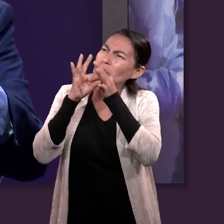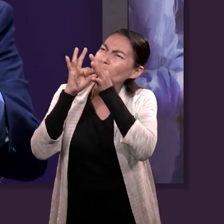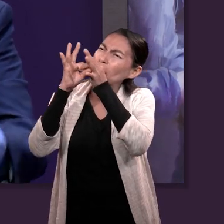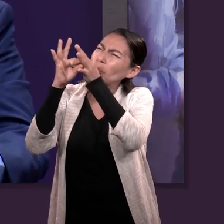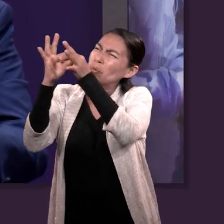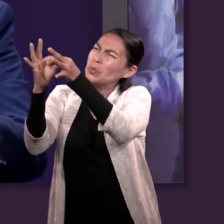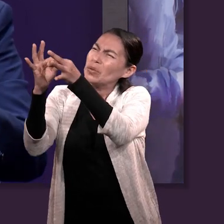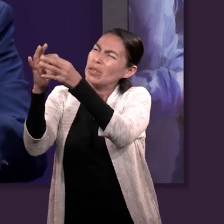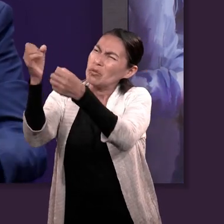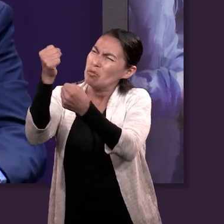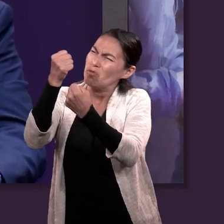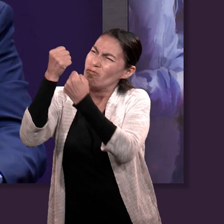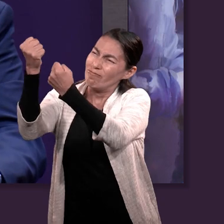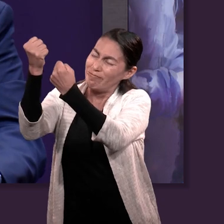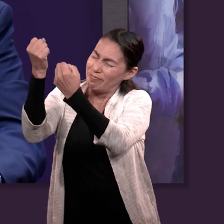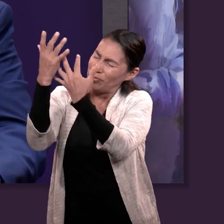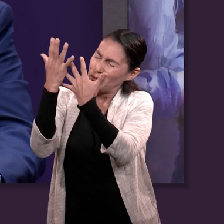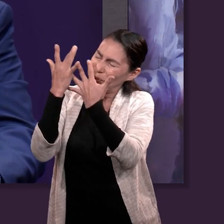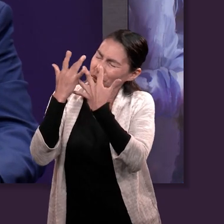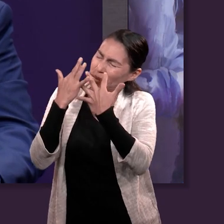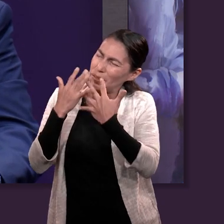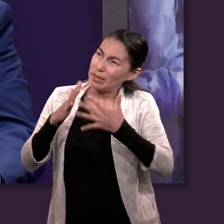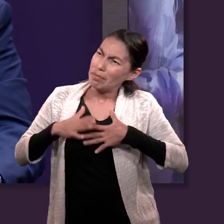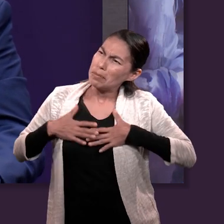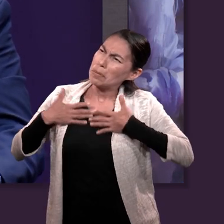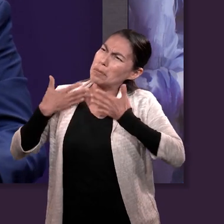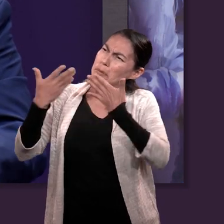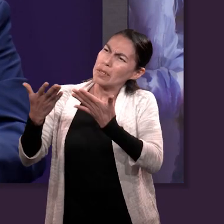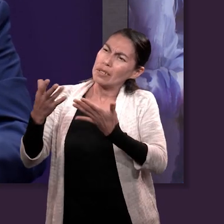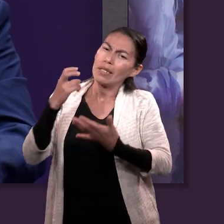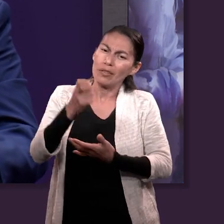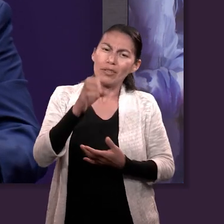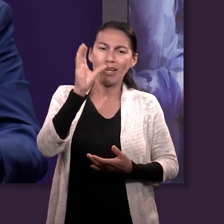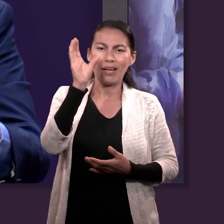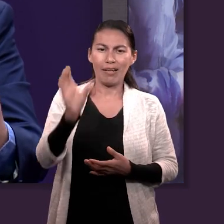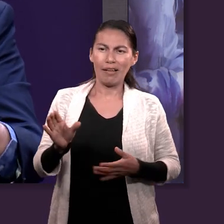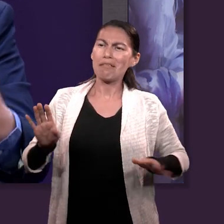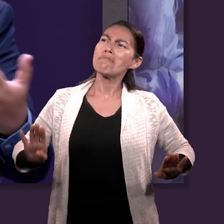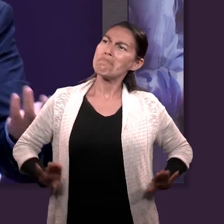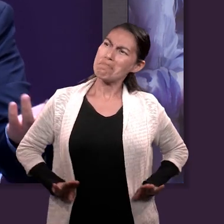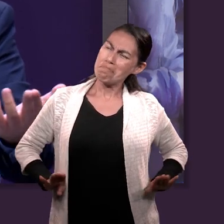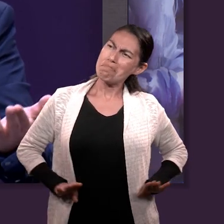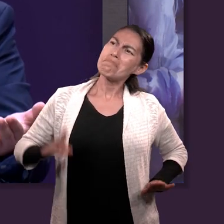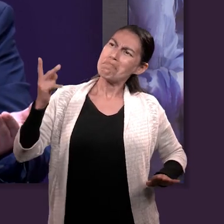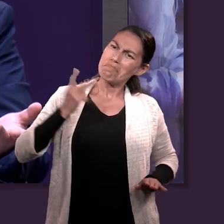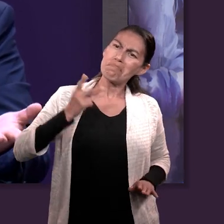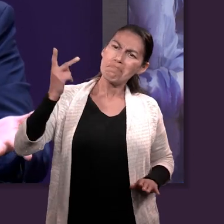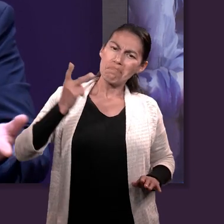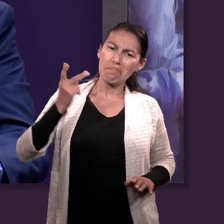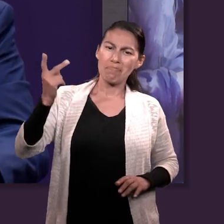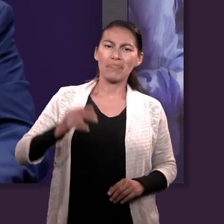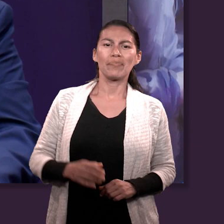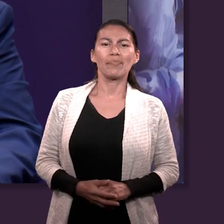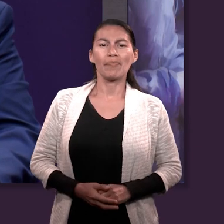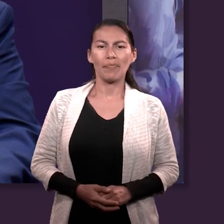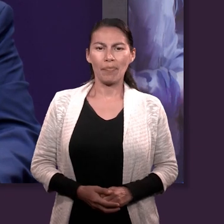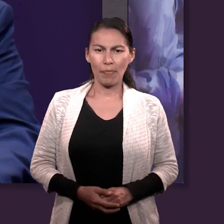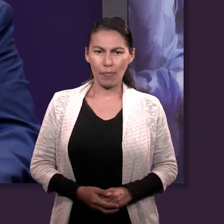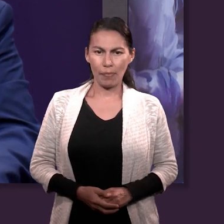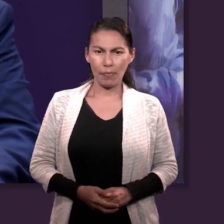nuestra base, como nuestro punto de apoyo, de referencia, de pronto nuestro carácter puede emular virtudes suyas como son la mansedumbre. Y es